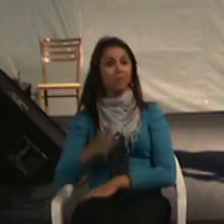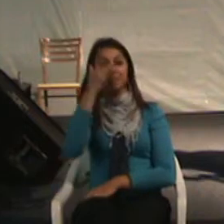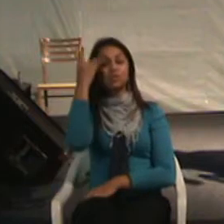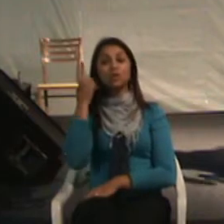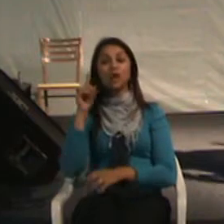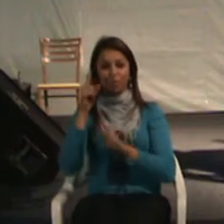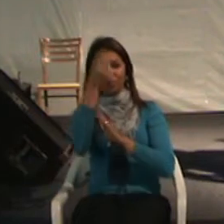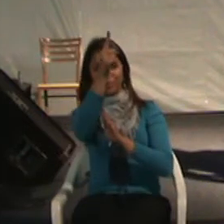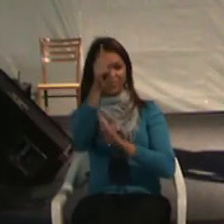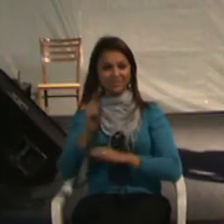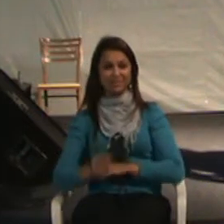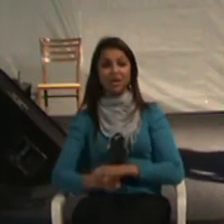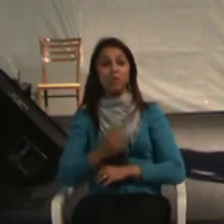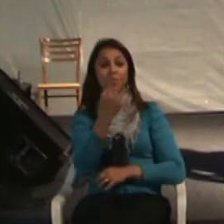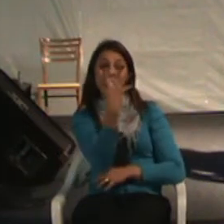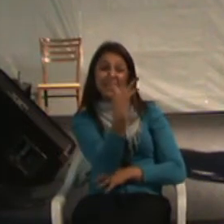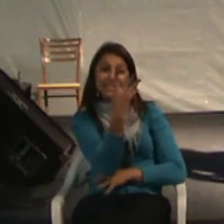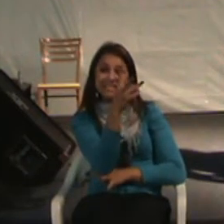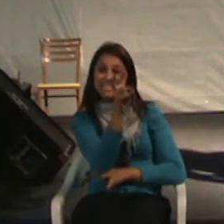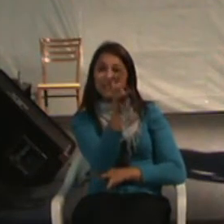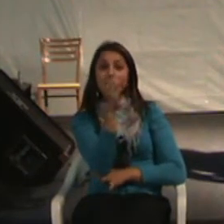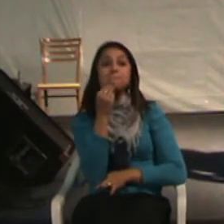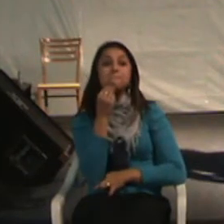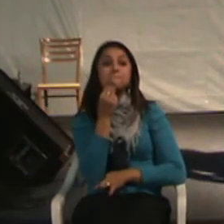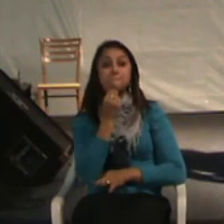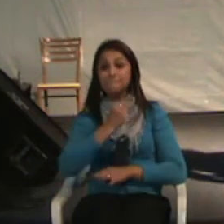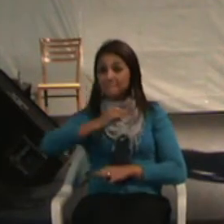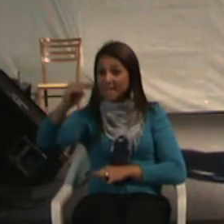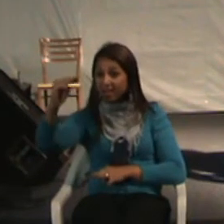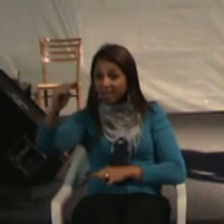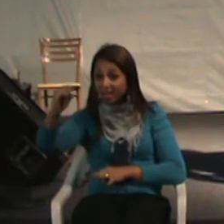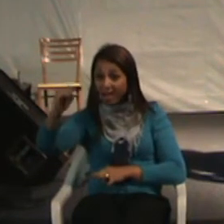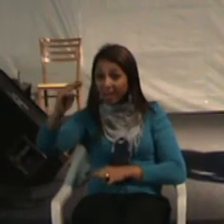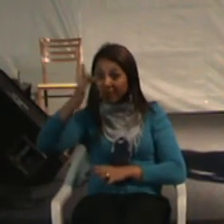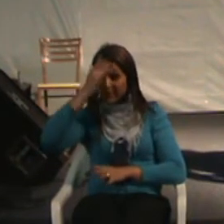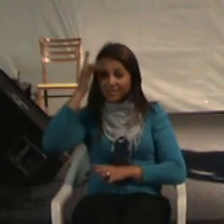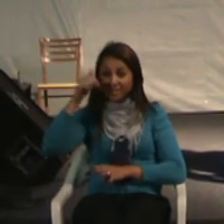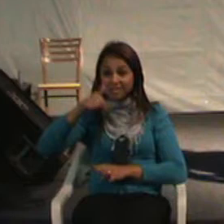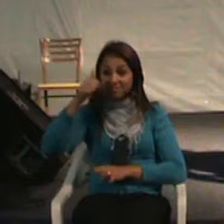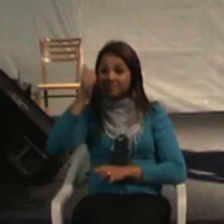fundo. 45 milhões de brasileiros.